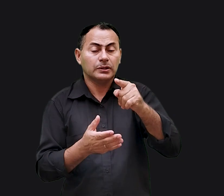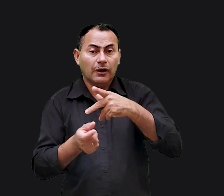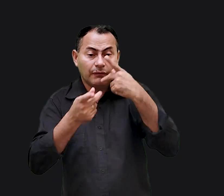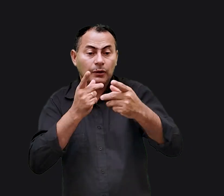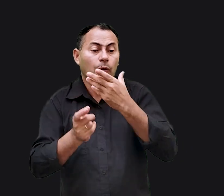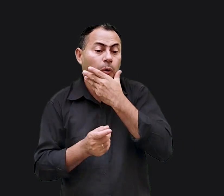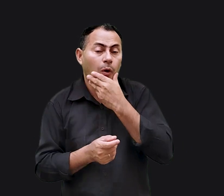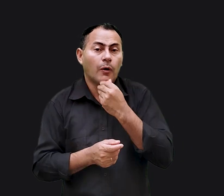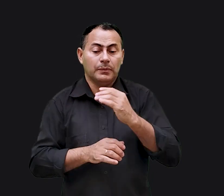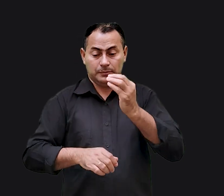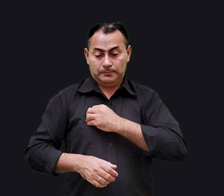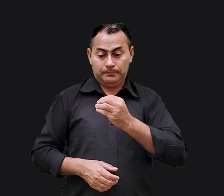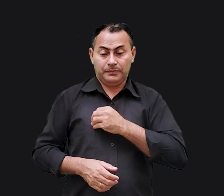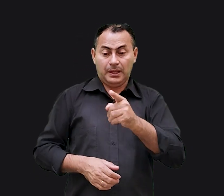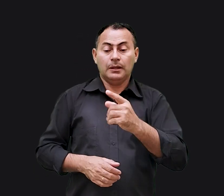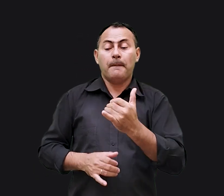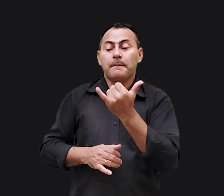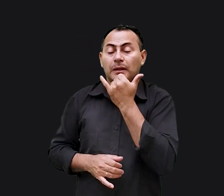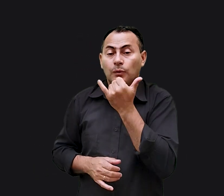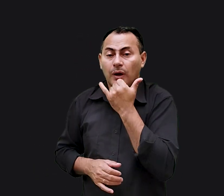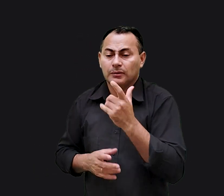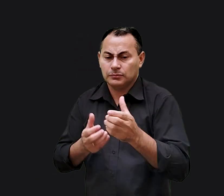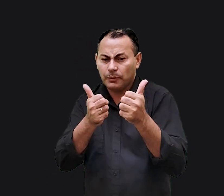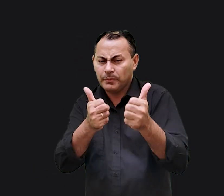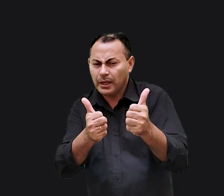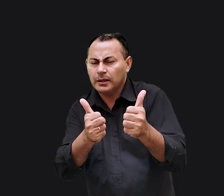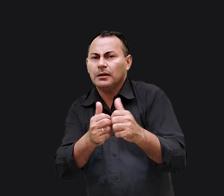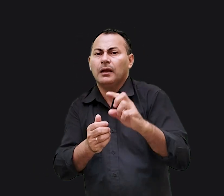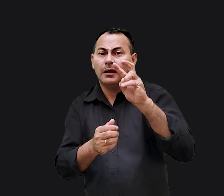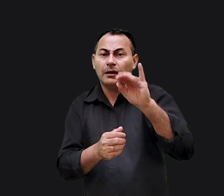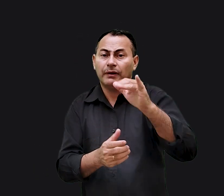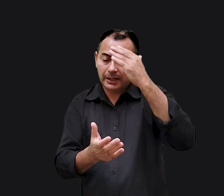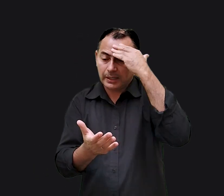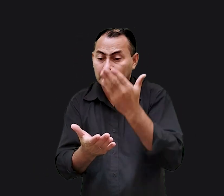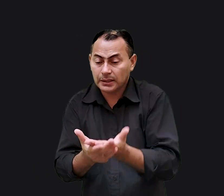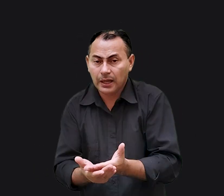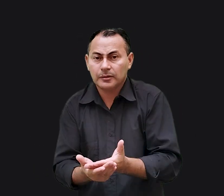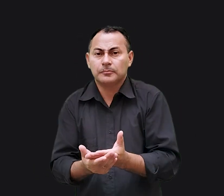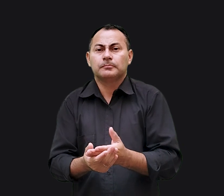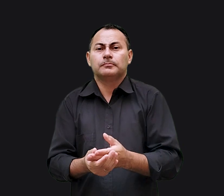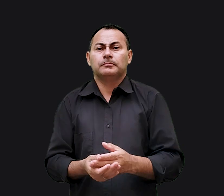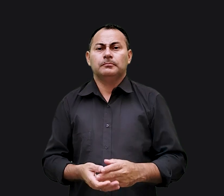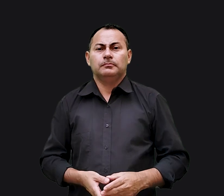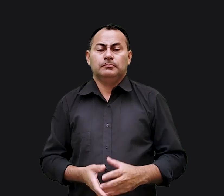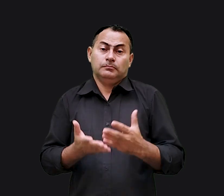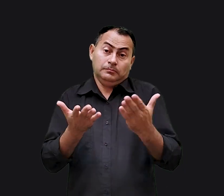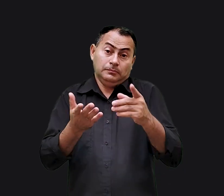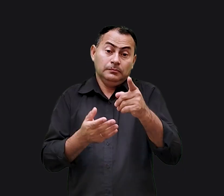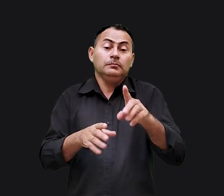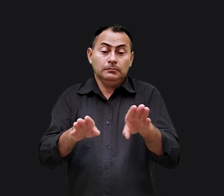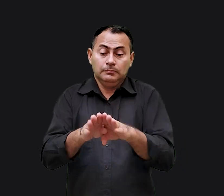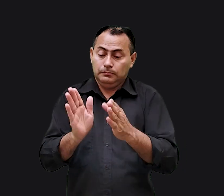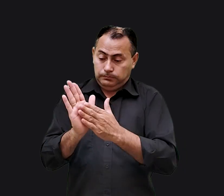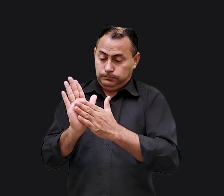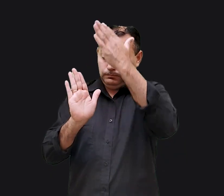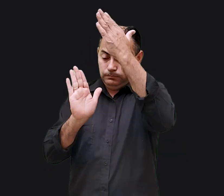Ah, você disse ao homem que os pecados dele estão perdoados. Muito bem, ele vai acreditar. Como você vai